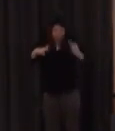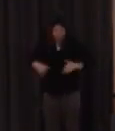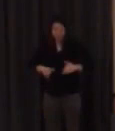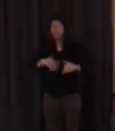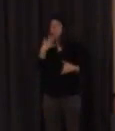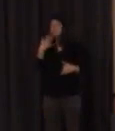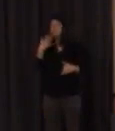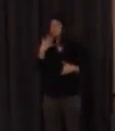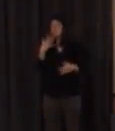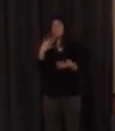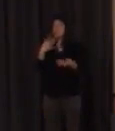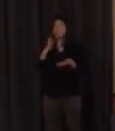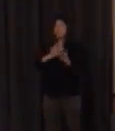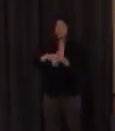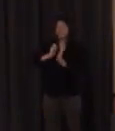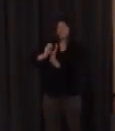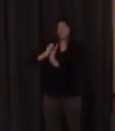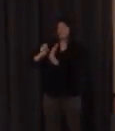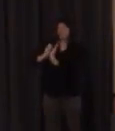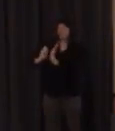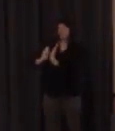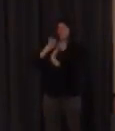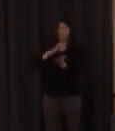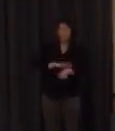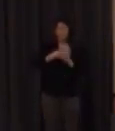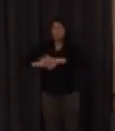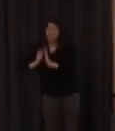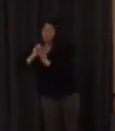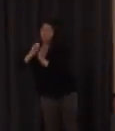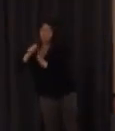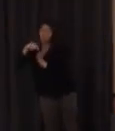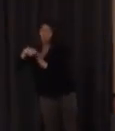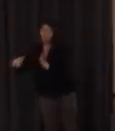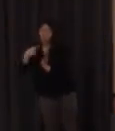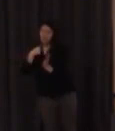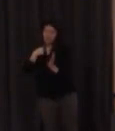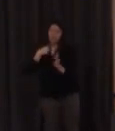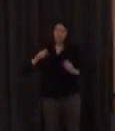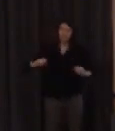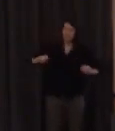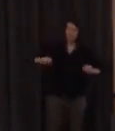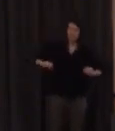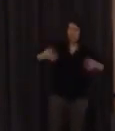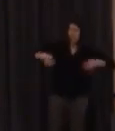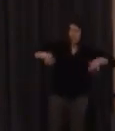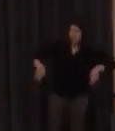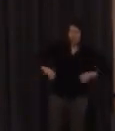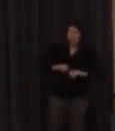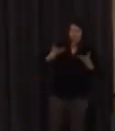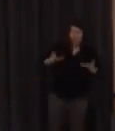escritura hacen perder la naturalidad y la gracia del habla espontánea sin duda pero no solo este